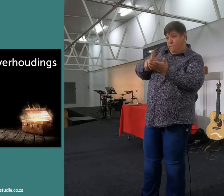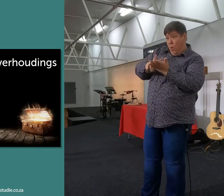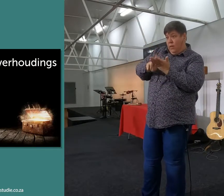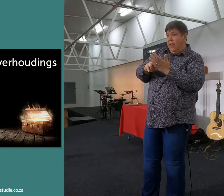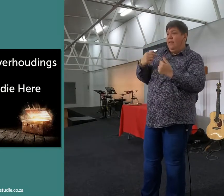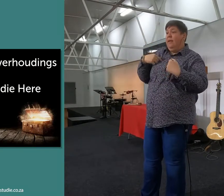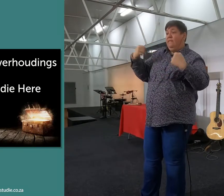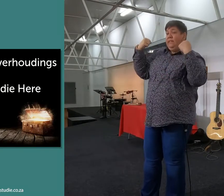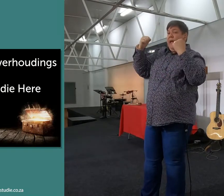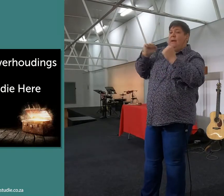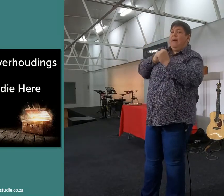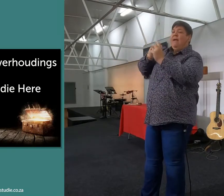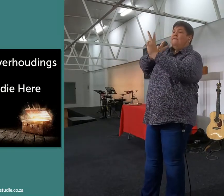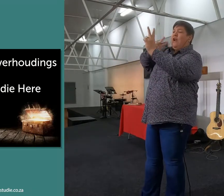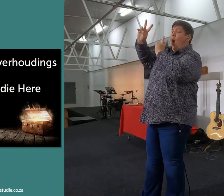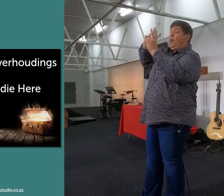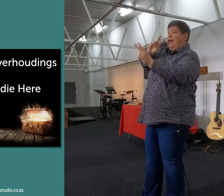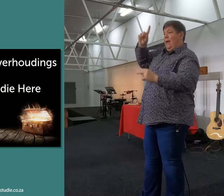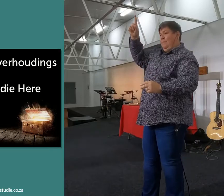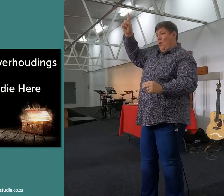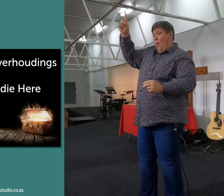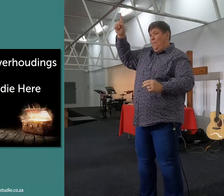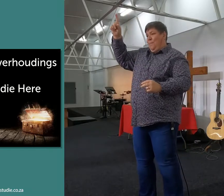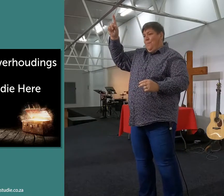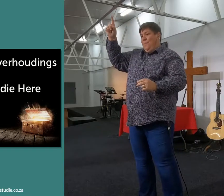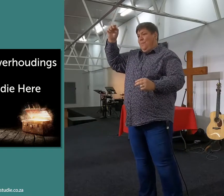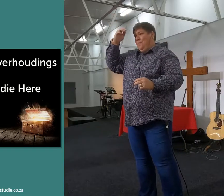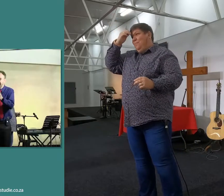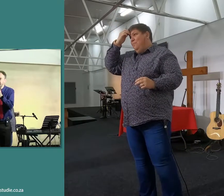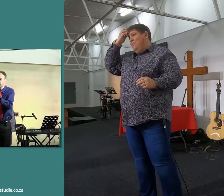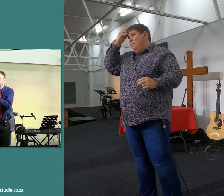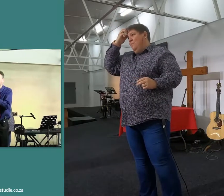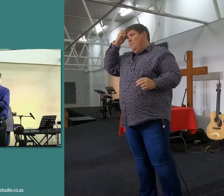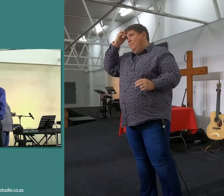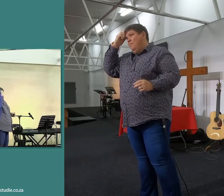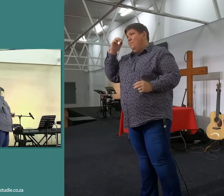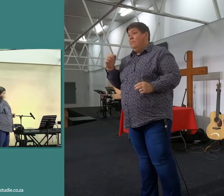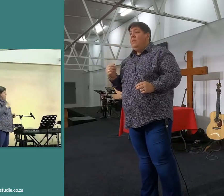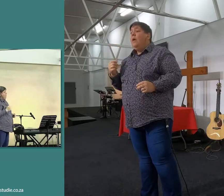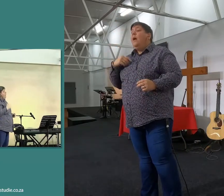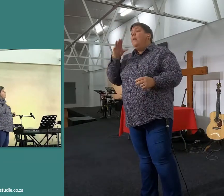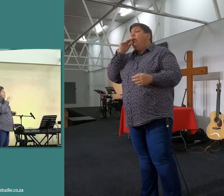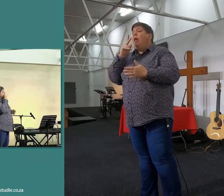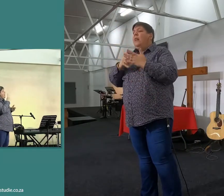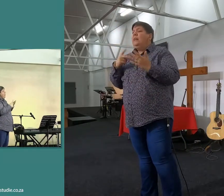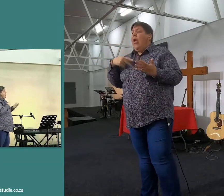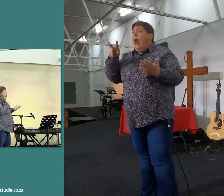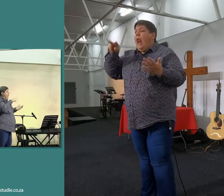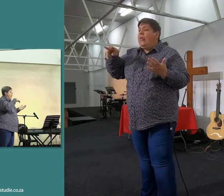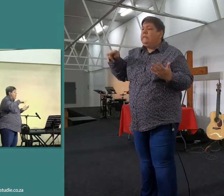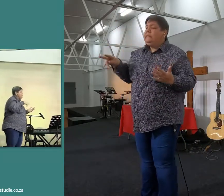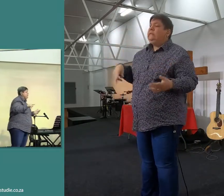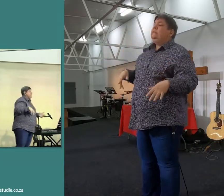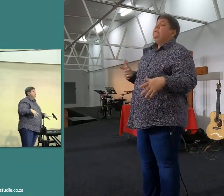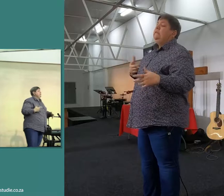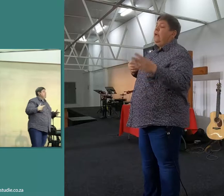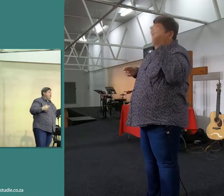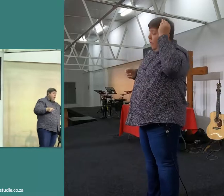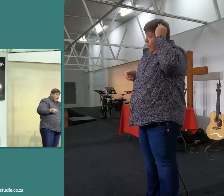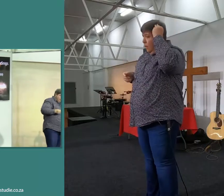eerstens met die heren, dit versterk my verhouding met die heren, want ek die woord van die heren, en ek praat nie net van lees nie, ek praat nie net van memoriseer nie, ek praat nie